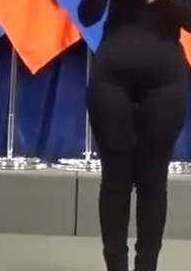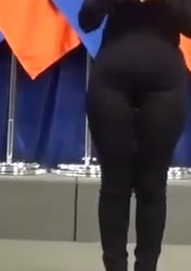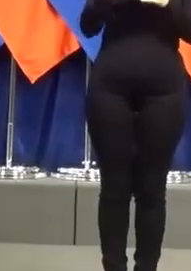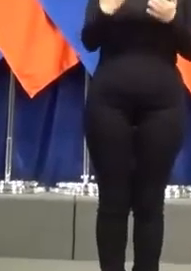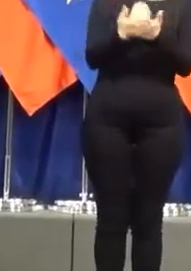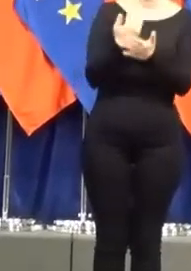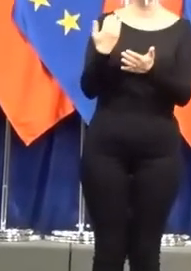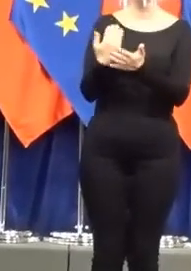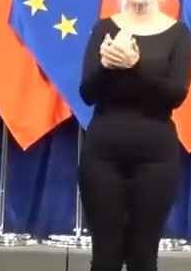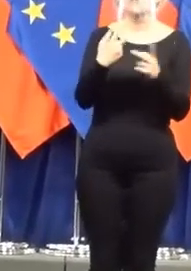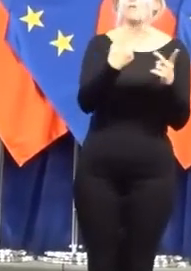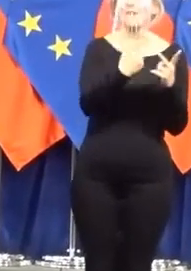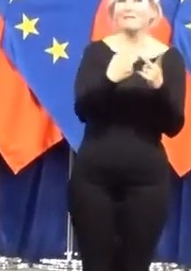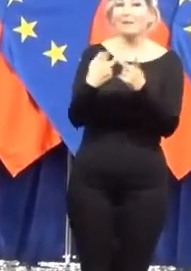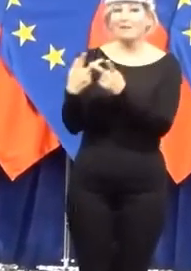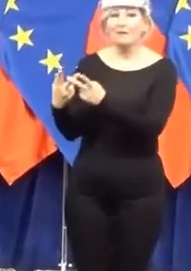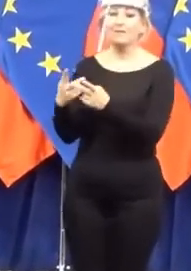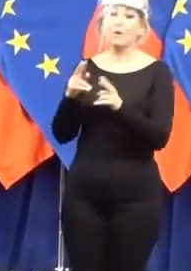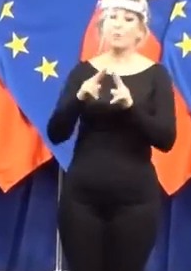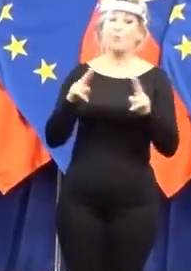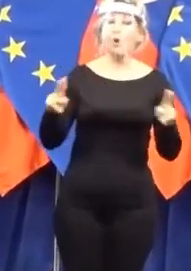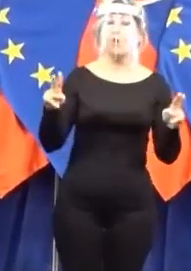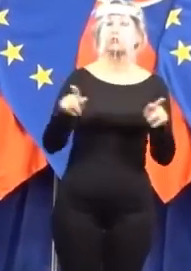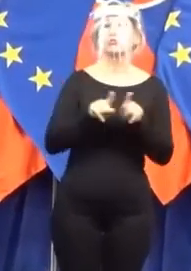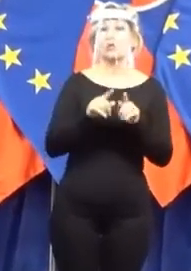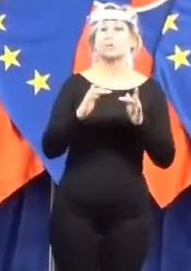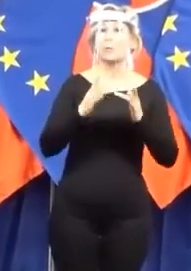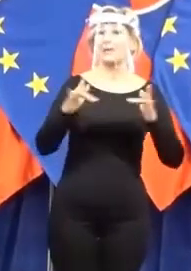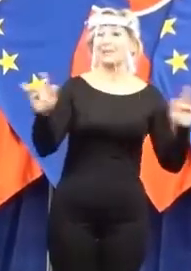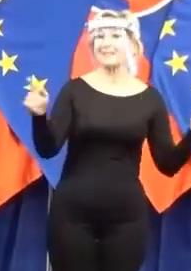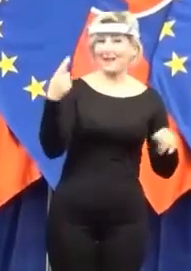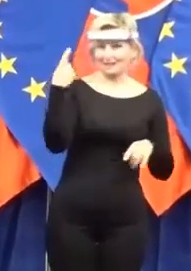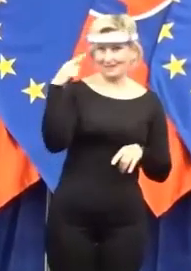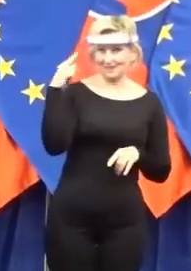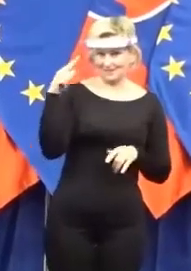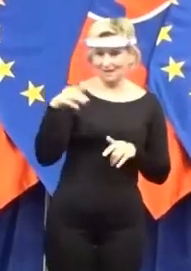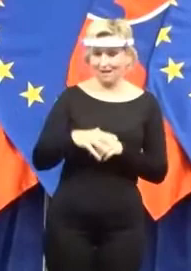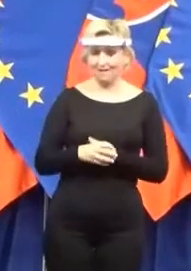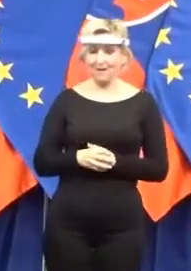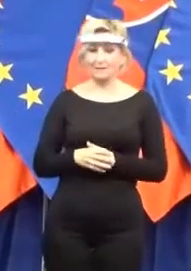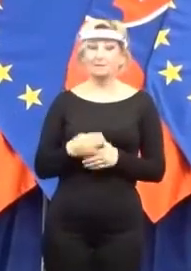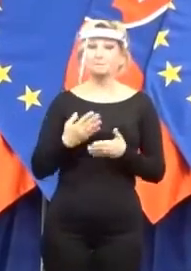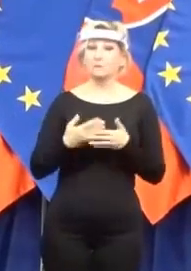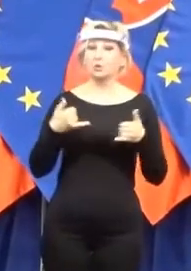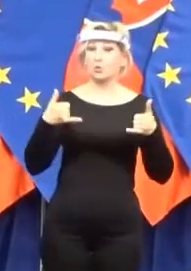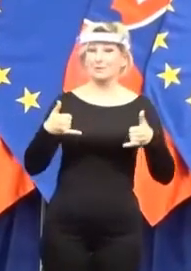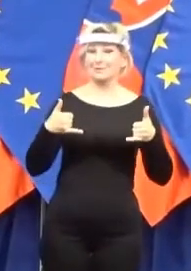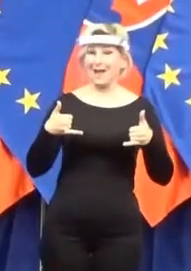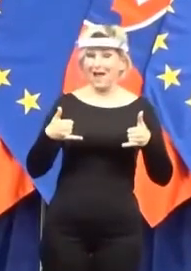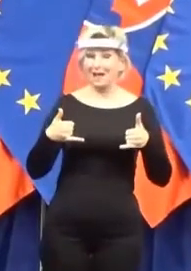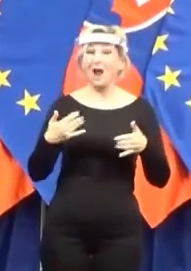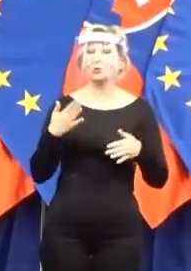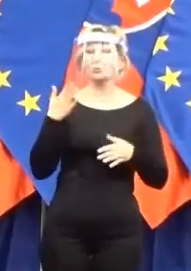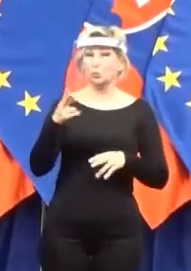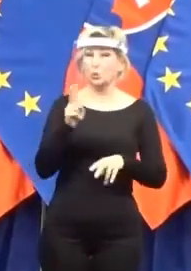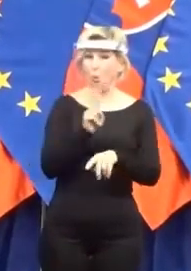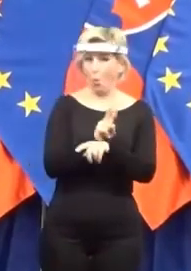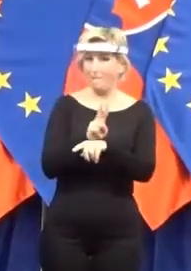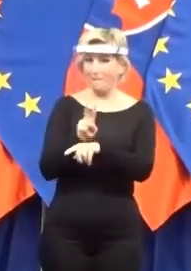vzdelávanie, aby sme posúvali túto oblasť ďalej. Jednotlivé opatrenia budeme prezentovať ešte tento týždeň.